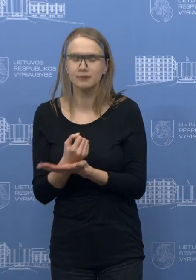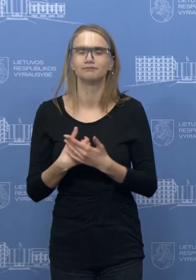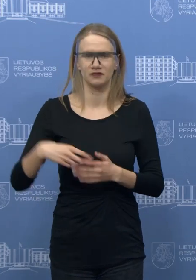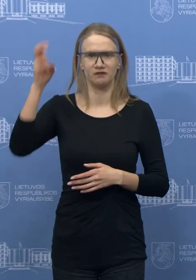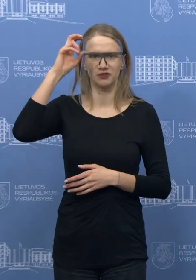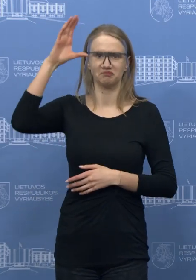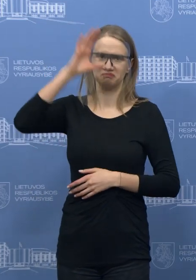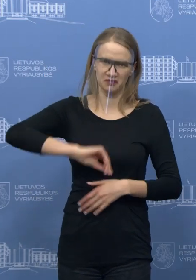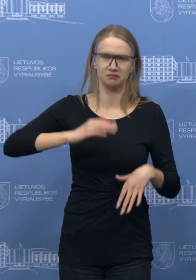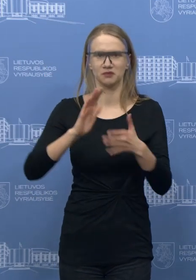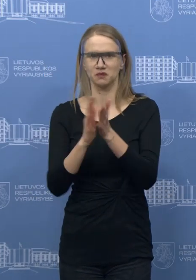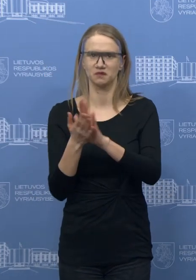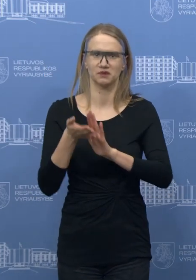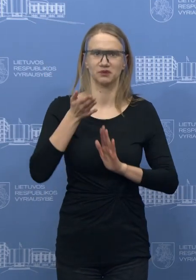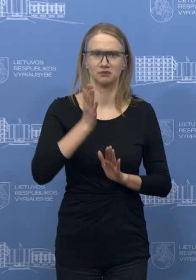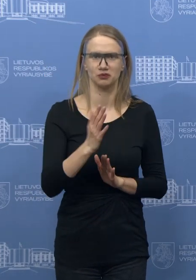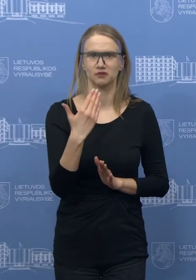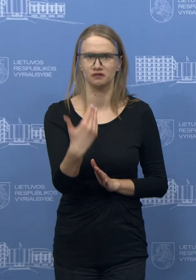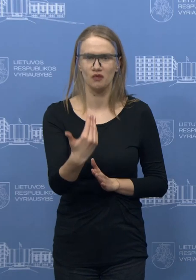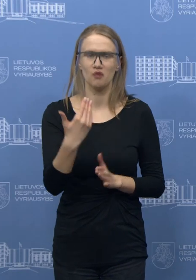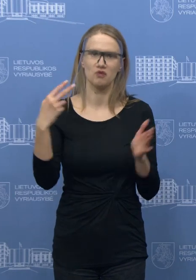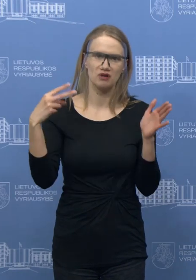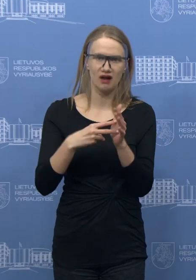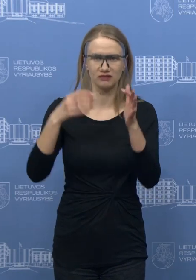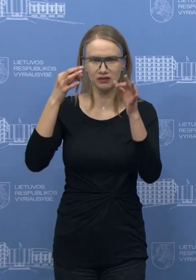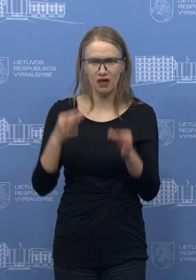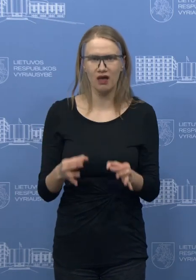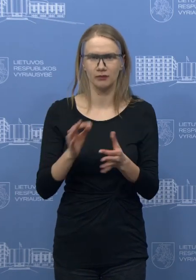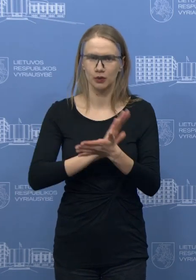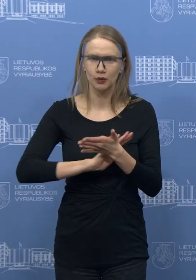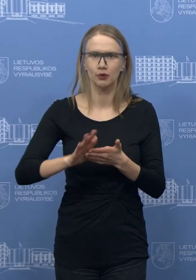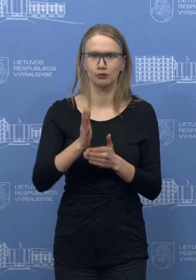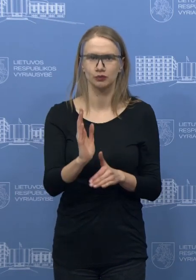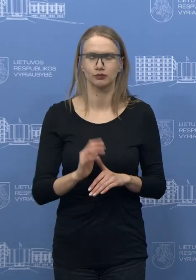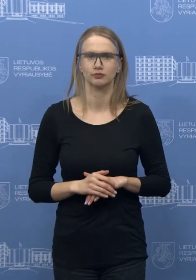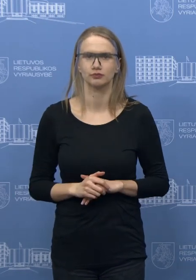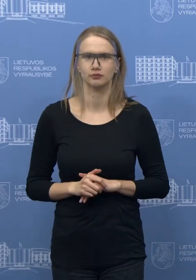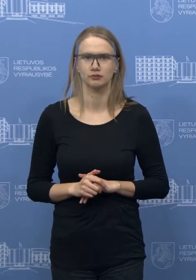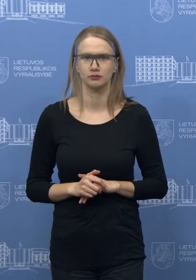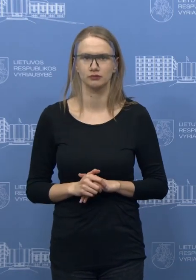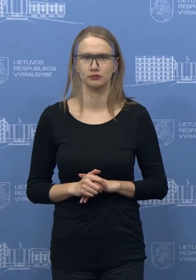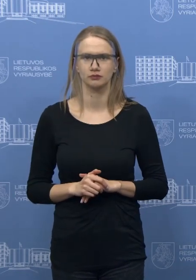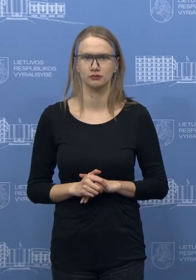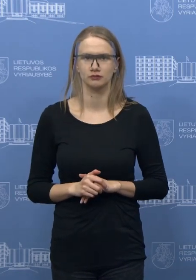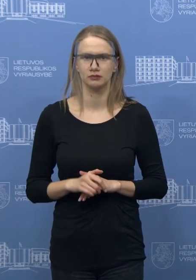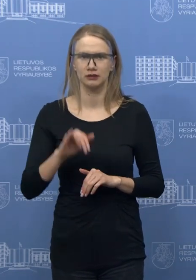kad neveikia, arba iškreiptai veikia rinkos sąlygomis mūsų ekonomiką. Toliau Ignas Ječiauskas,